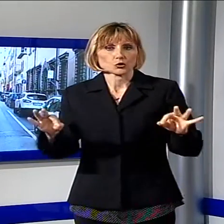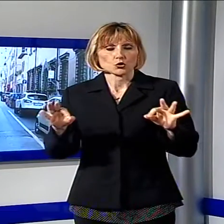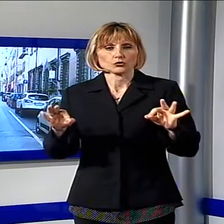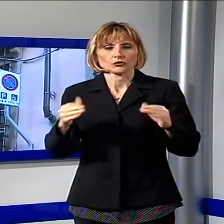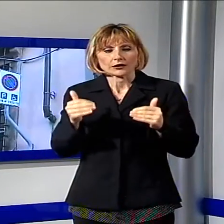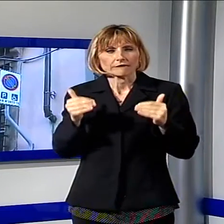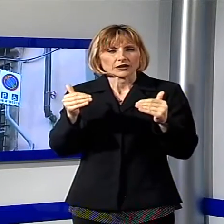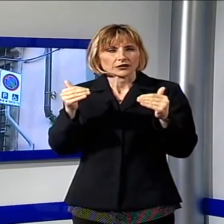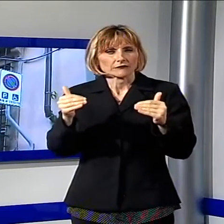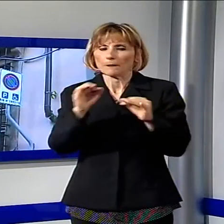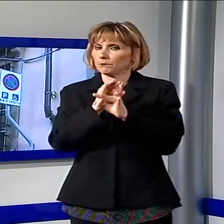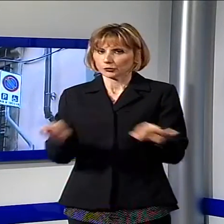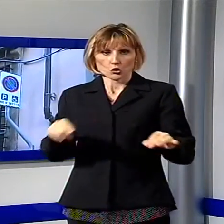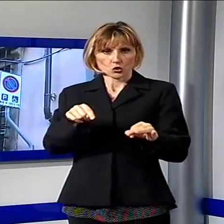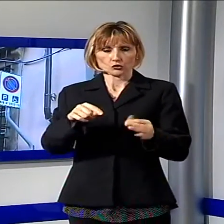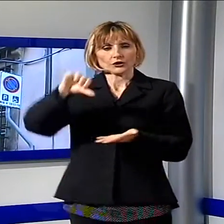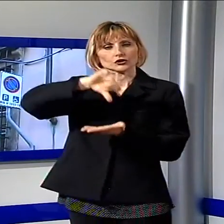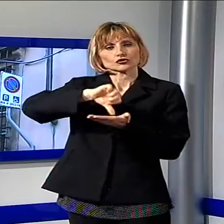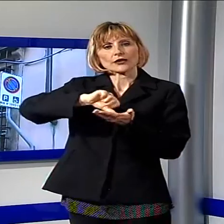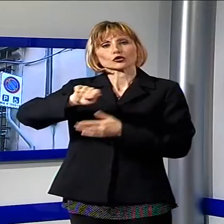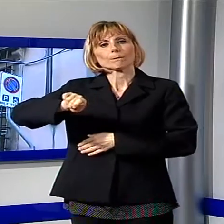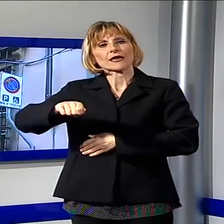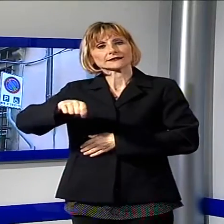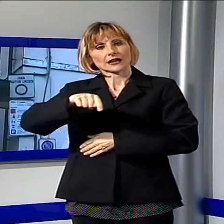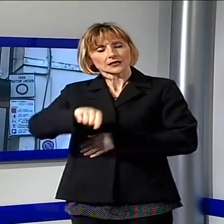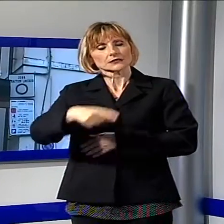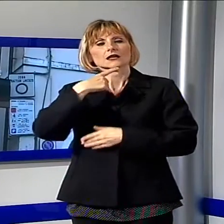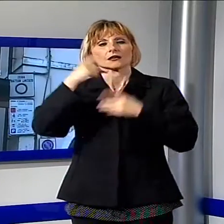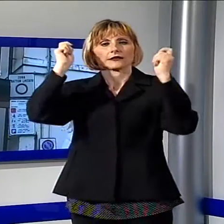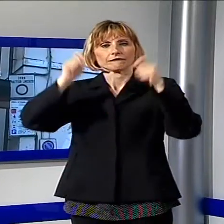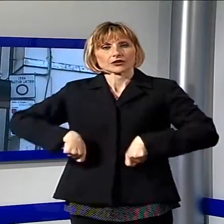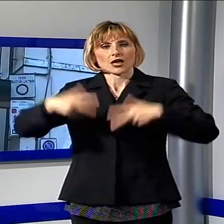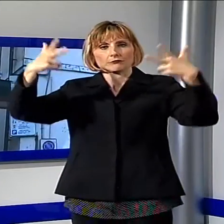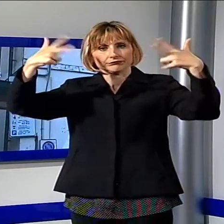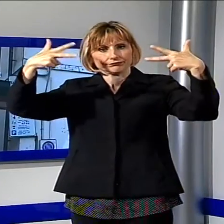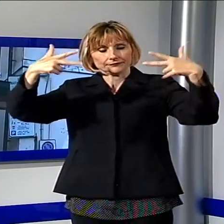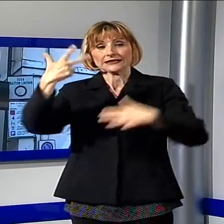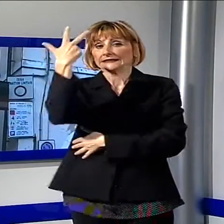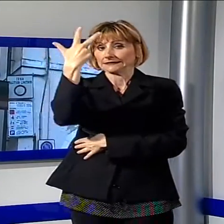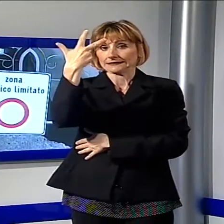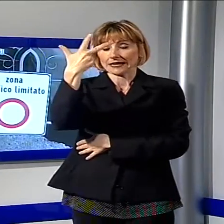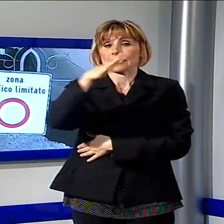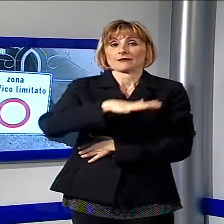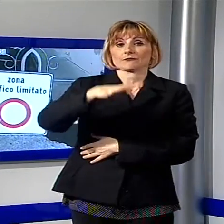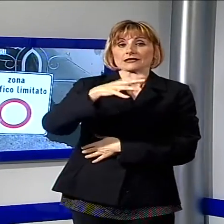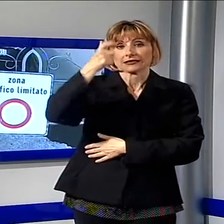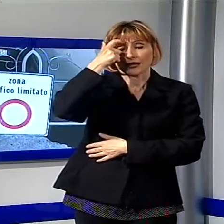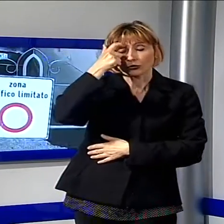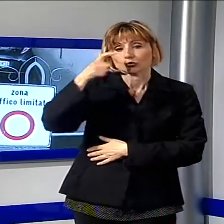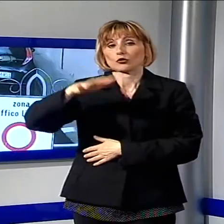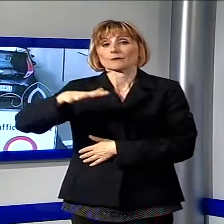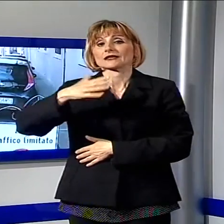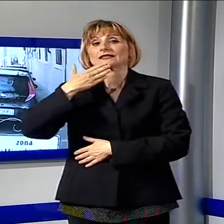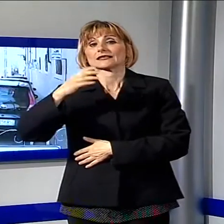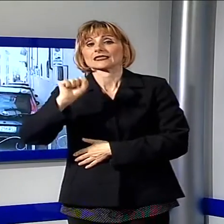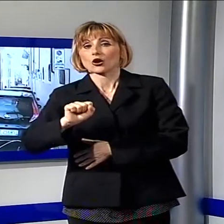di rinvii entrano in funzione nel centro storico di Pietrasanta i varchi elettronici, tre telecamere, una in piazza Statuto, una al